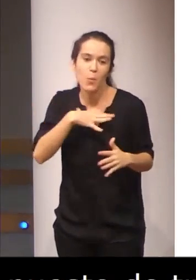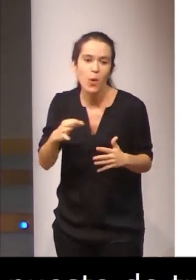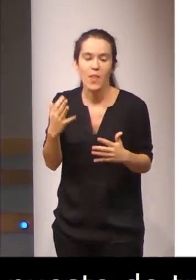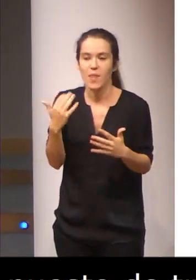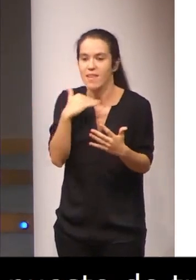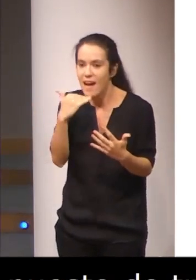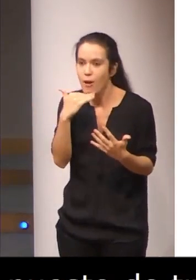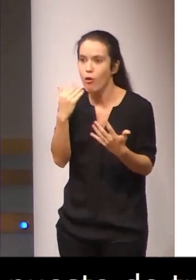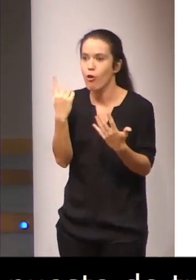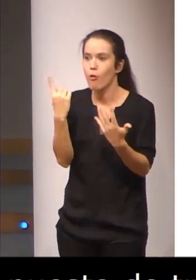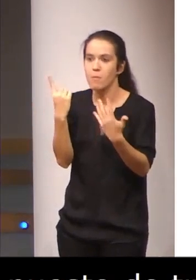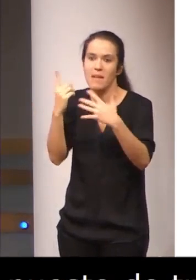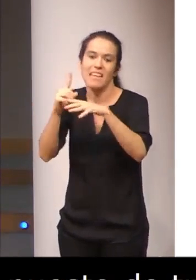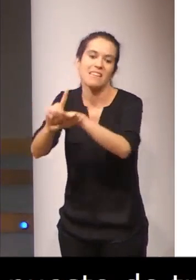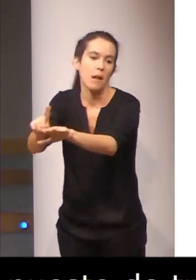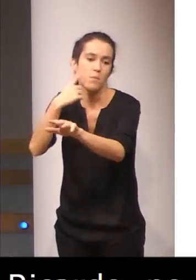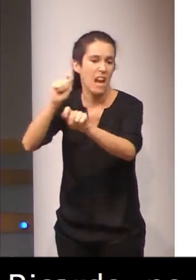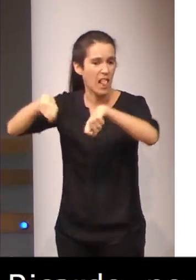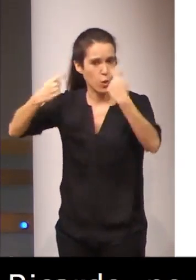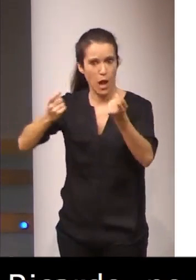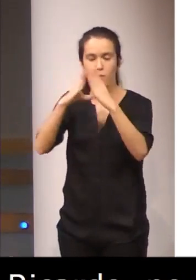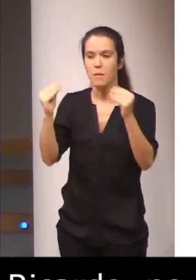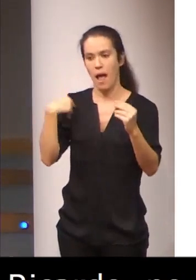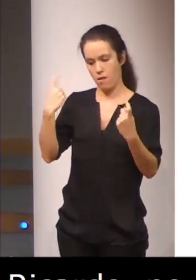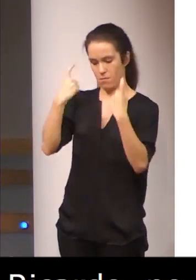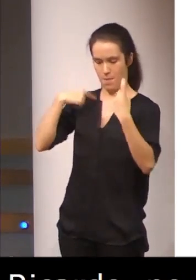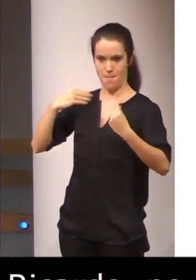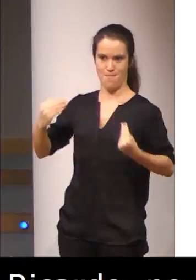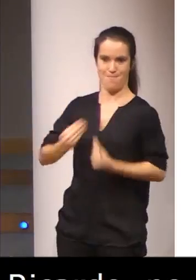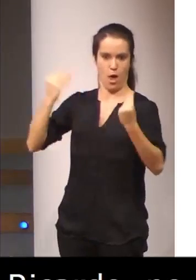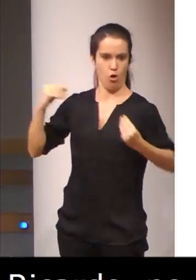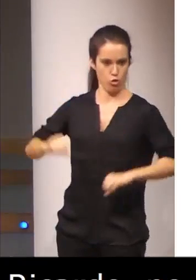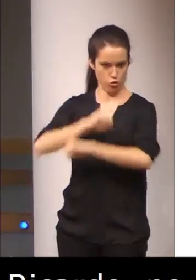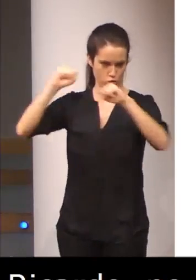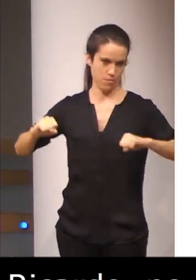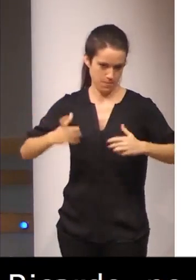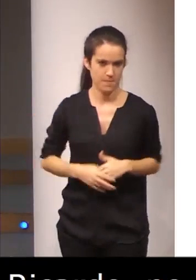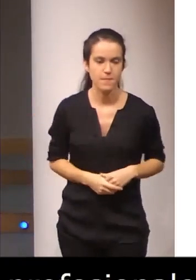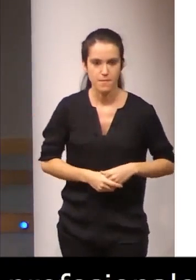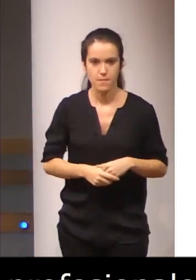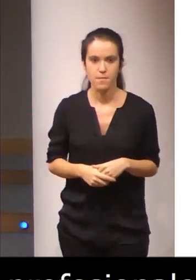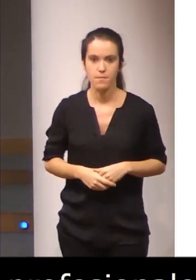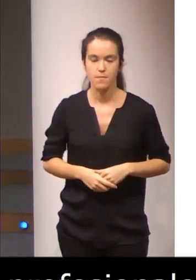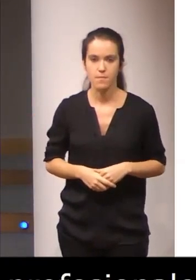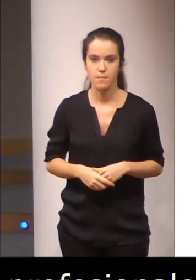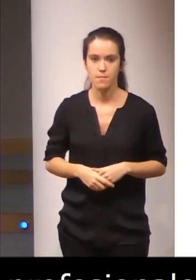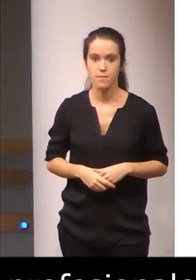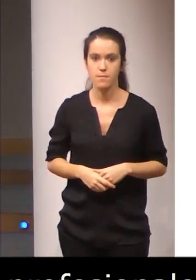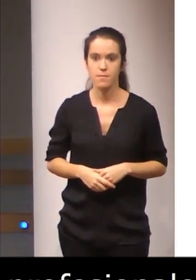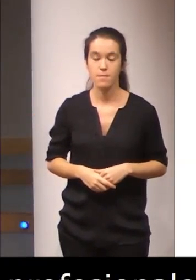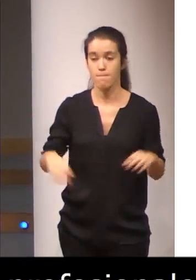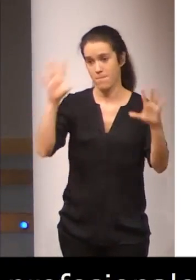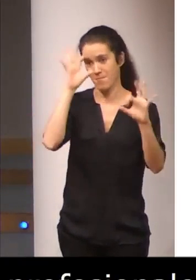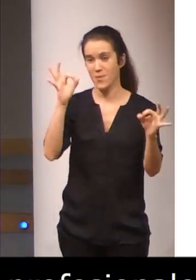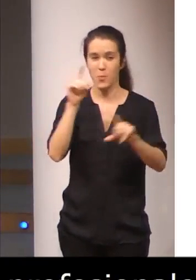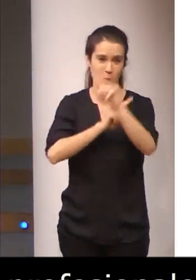natural en la universidad y mejorar, como bien se indica. Es evidente que nos encontramos con un problema, creo que